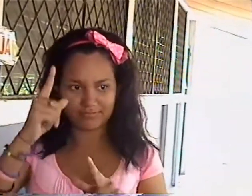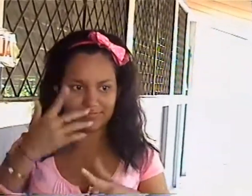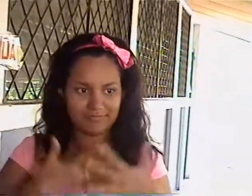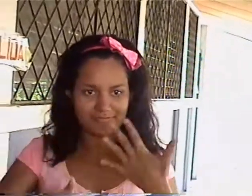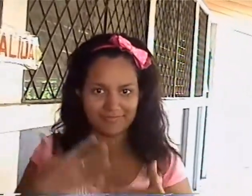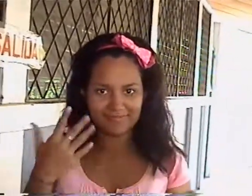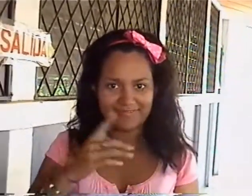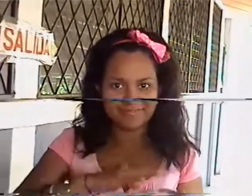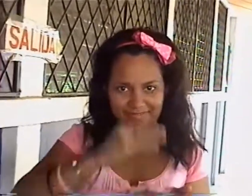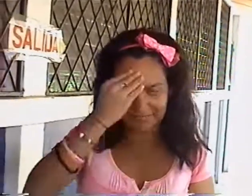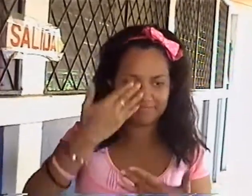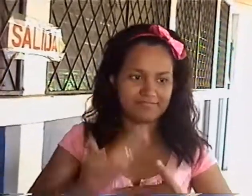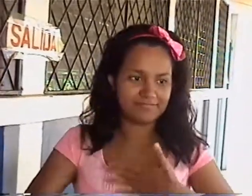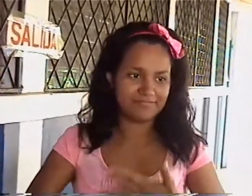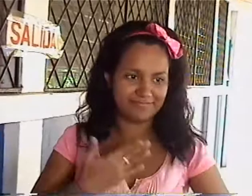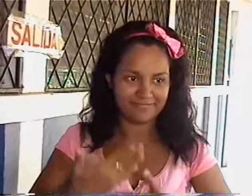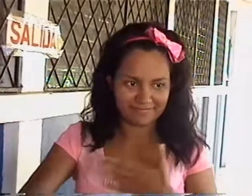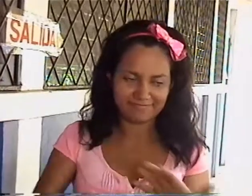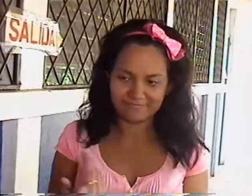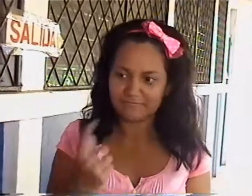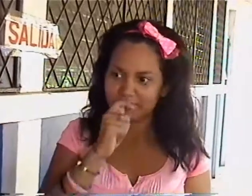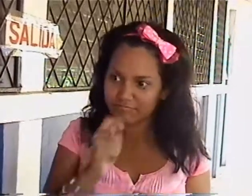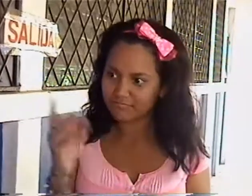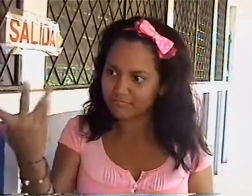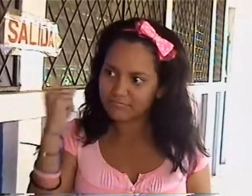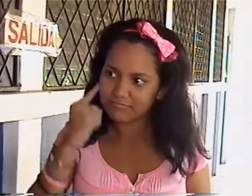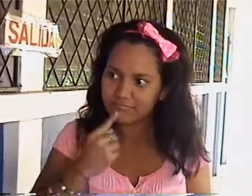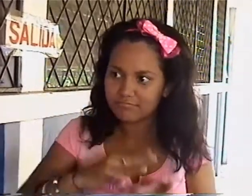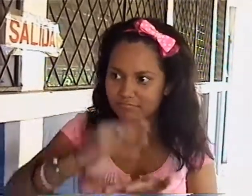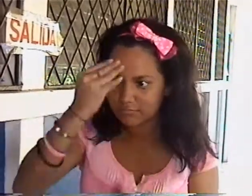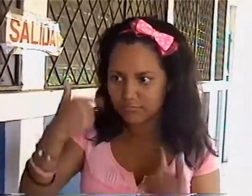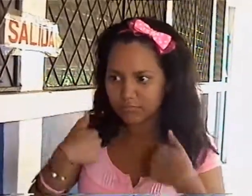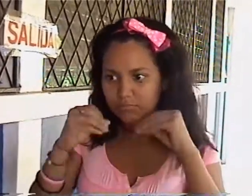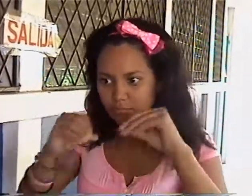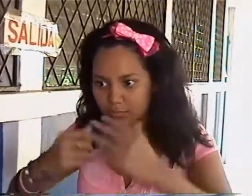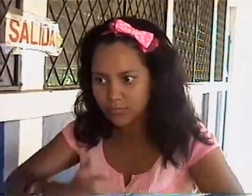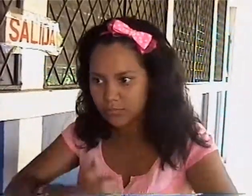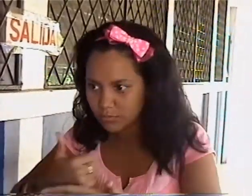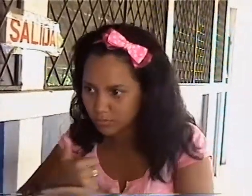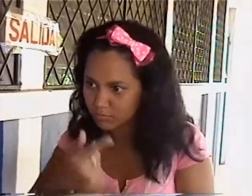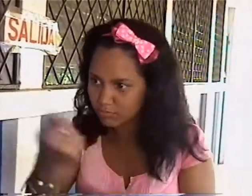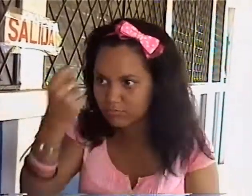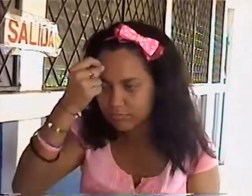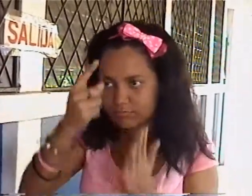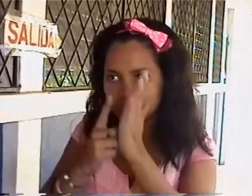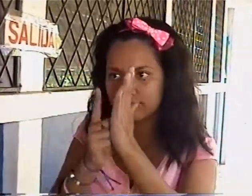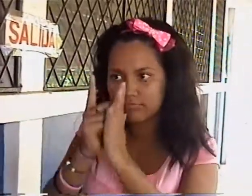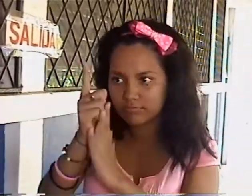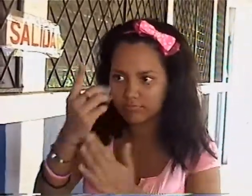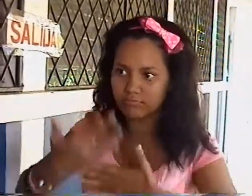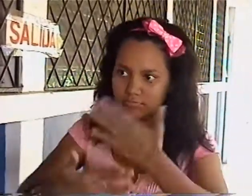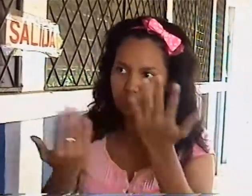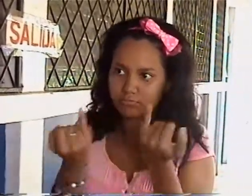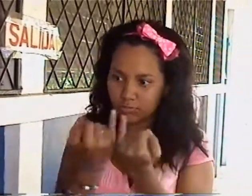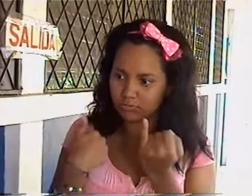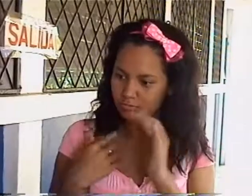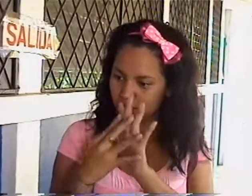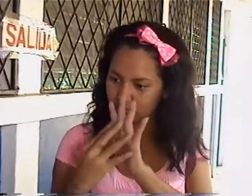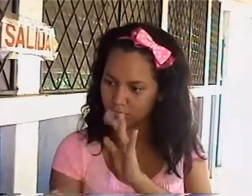Ahora pienso, diferente, soy maestra y me gradué de maestra, porque sé la gran necesidad que tiene el sordo